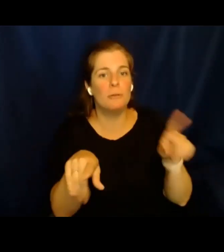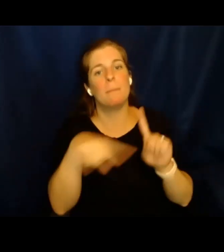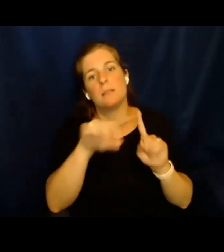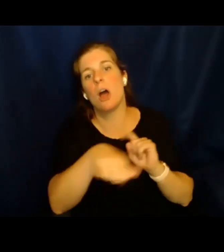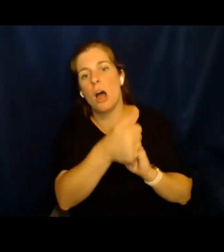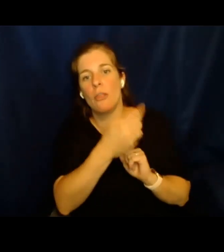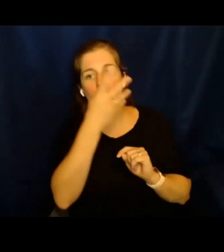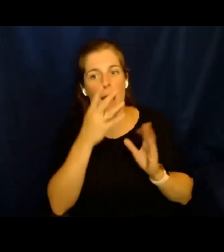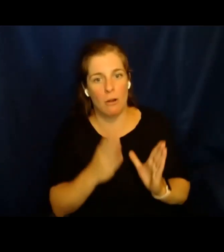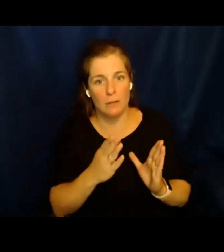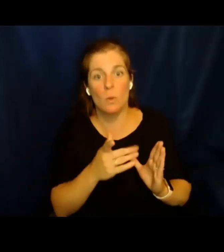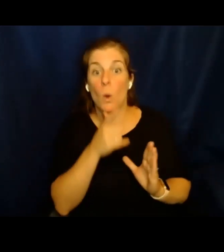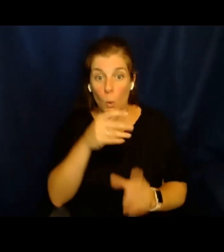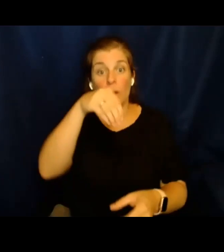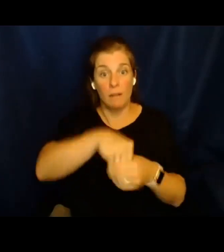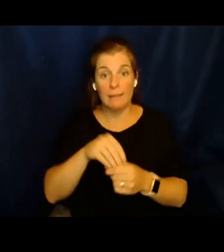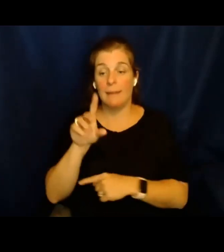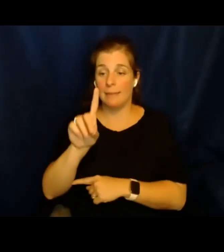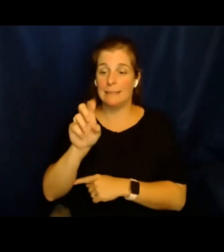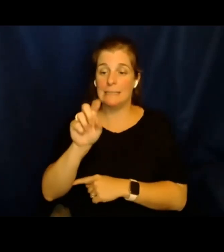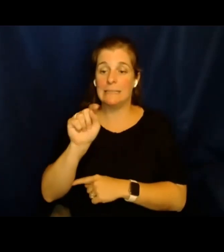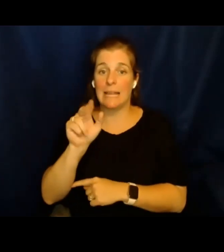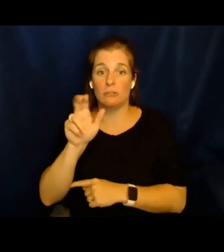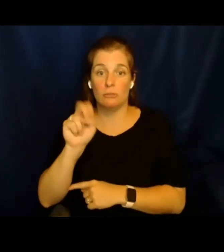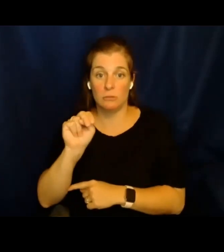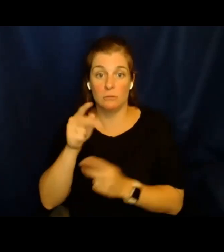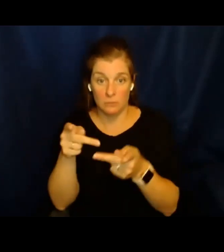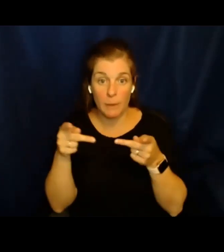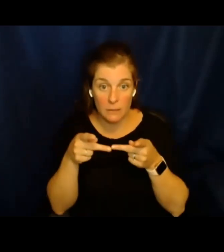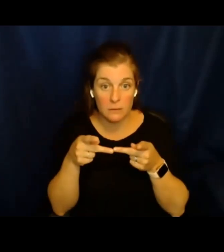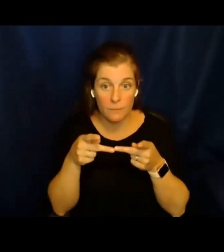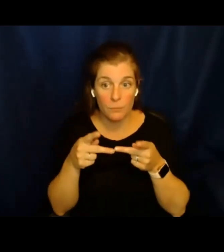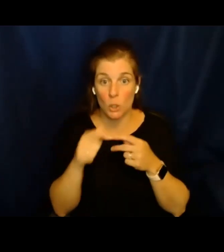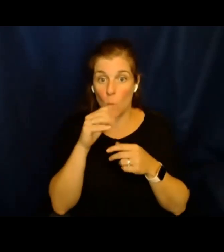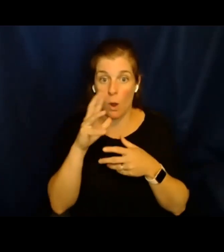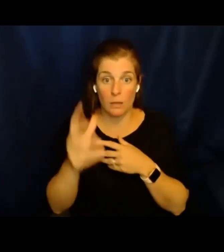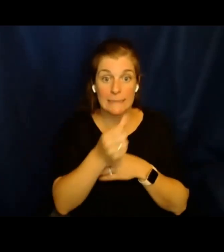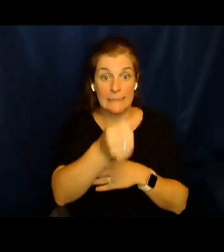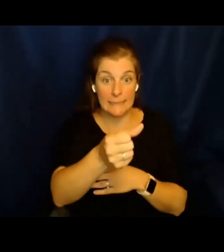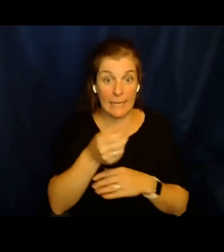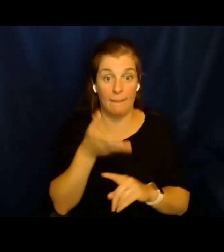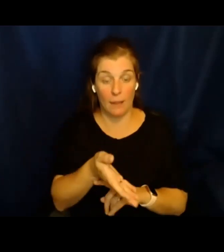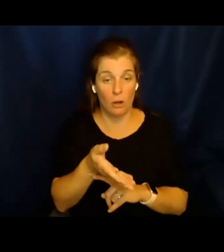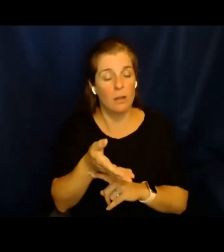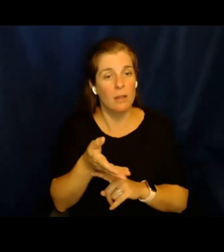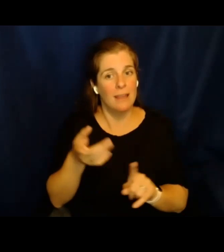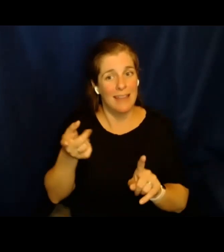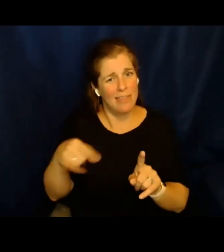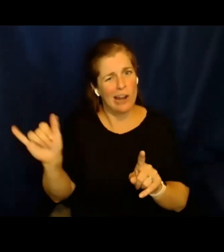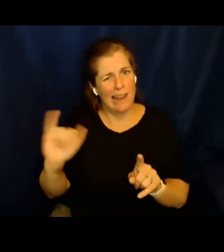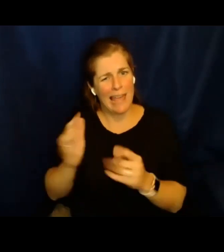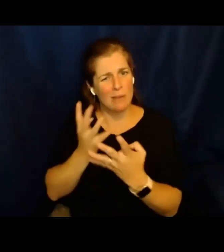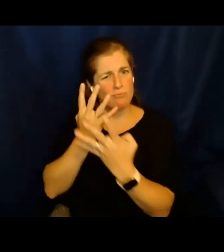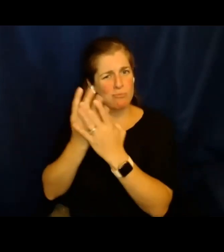pero no solamente niños, sino también madres inmigrantes que están en este centro de detención y para todo propósito están